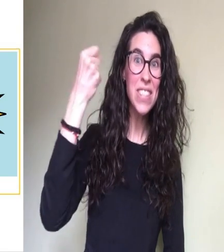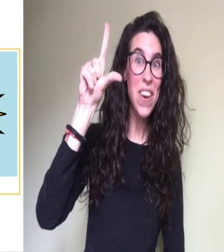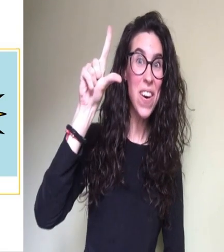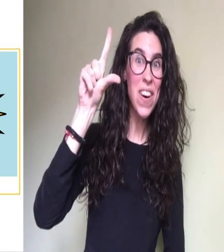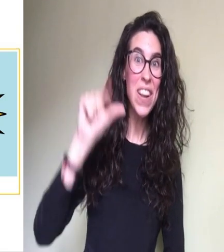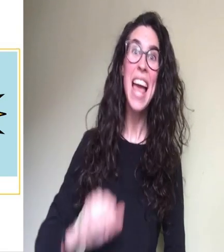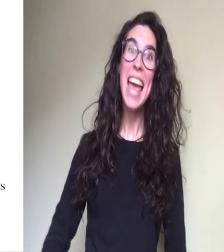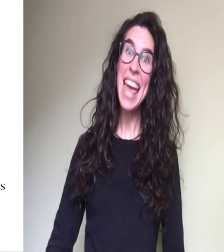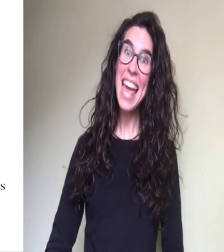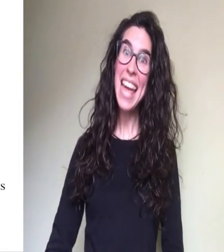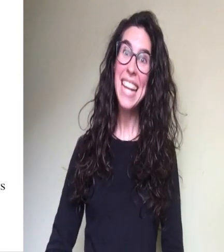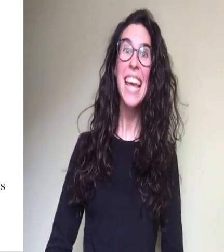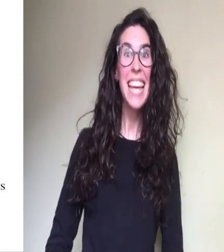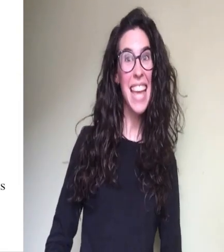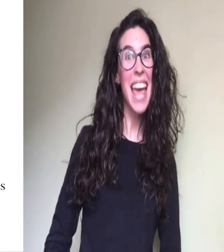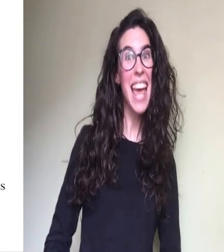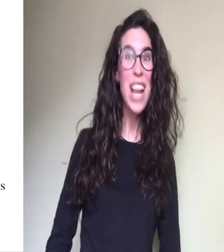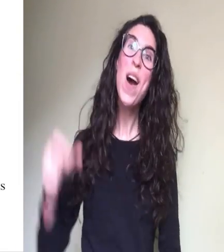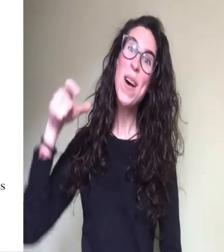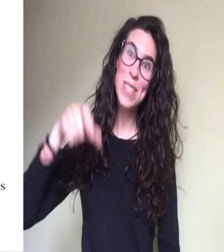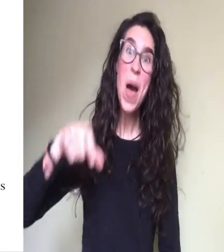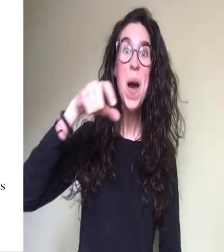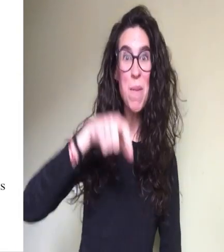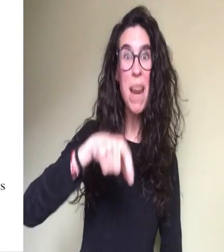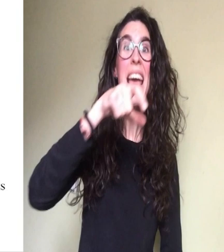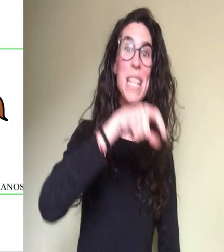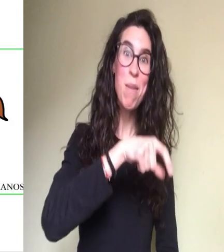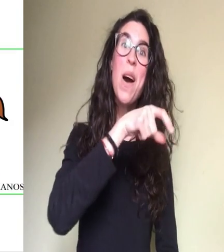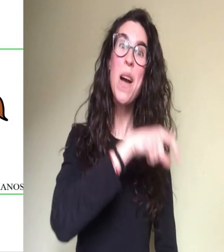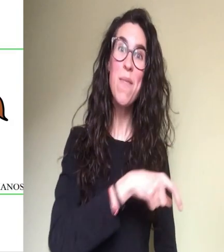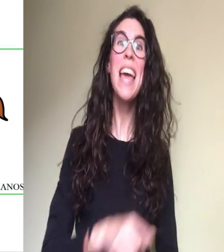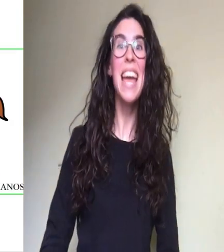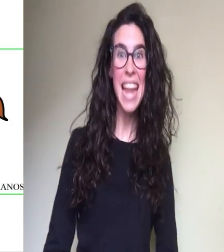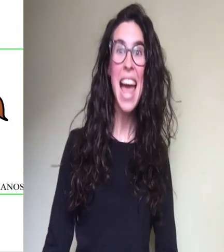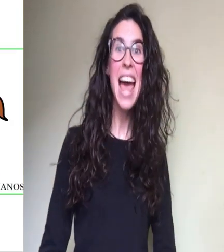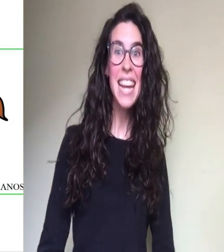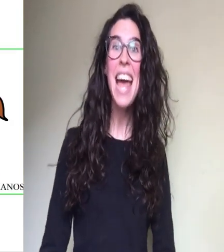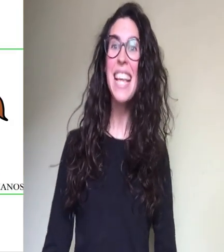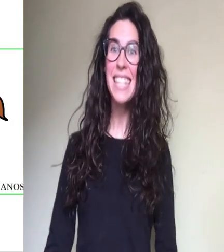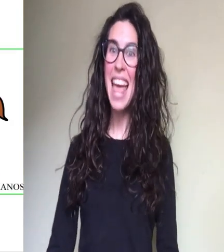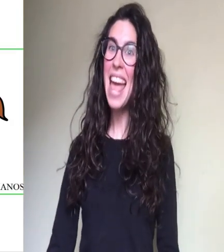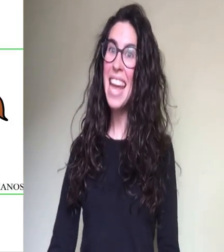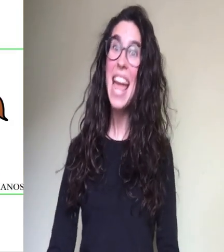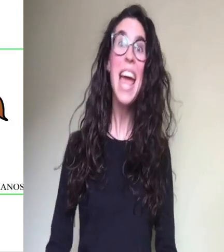sol En que los hombres volverán a ser